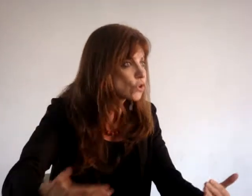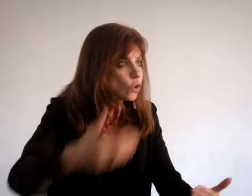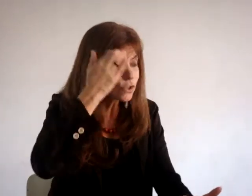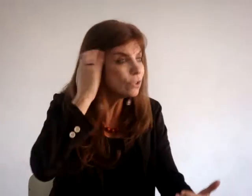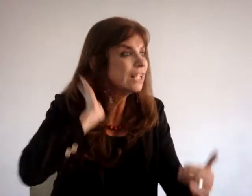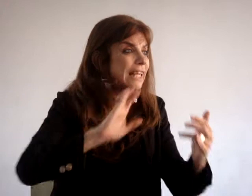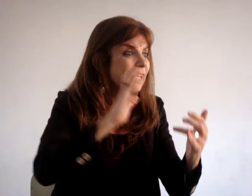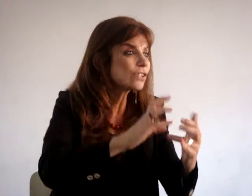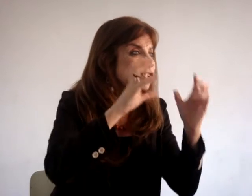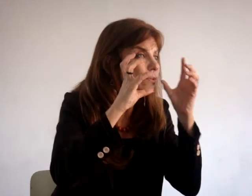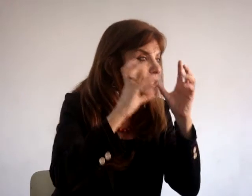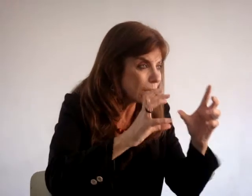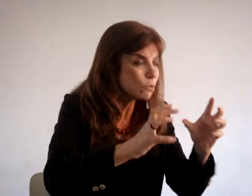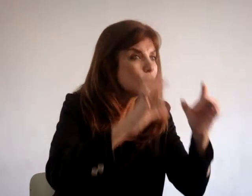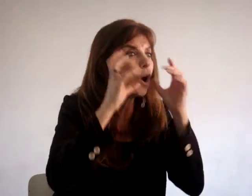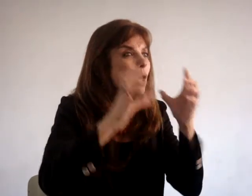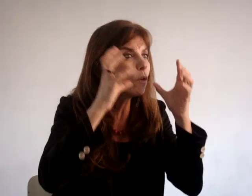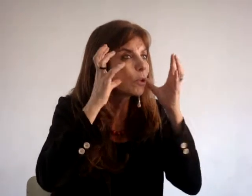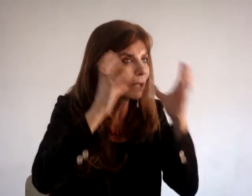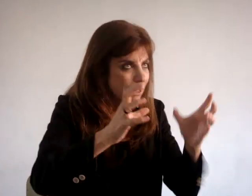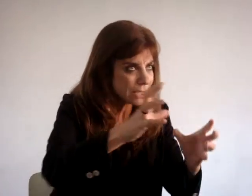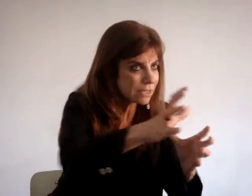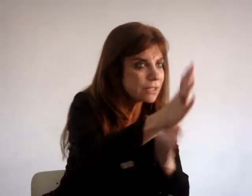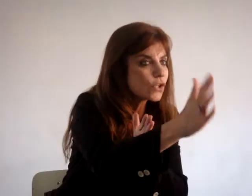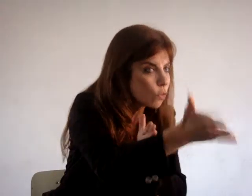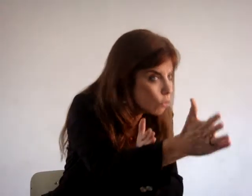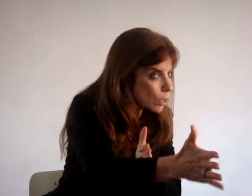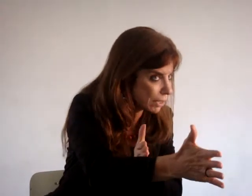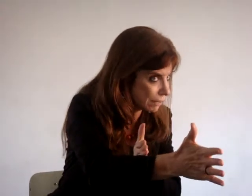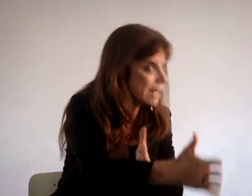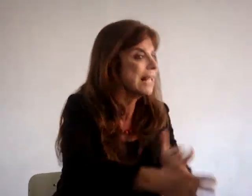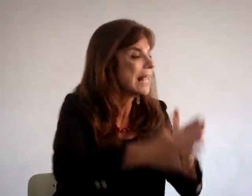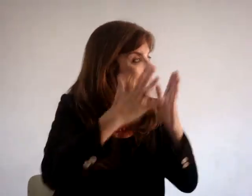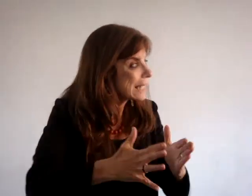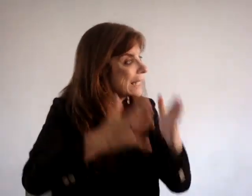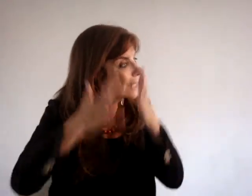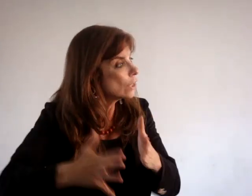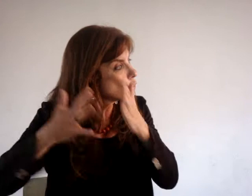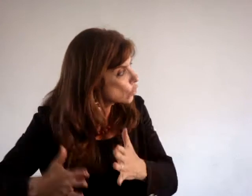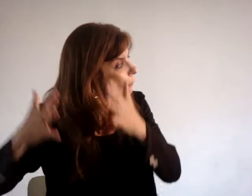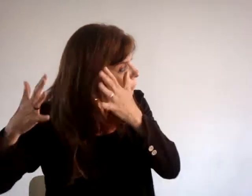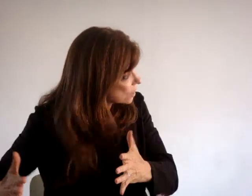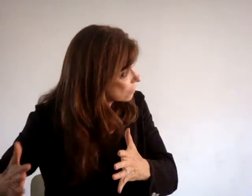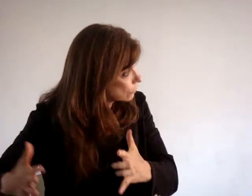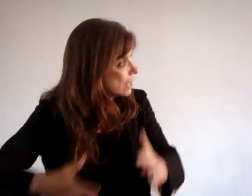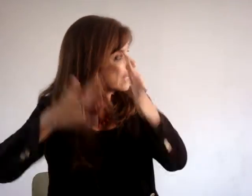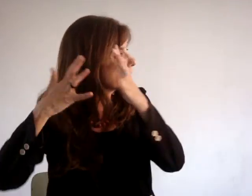discurso e aí a gente não sabe qual é o problema. Se existe algum problema, é que tem um uso abusivo e que